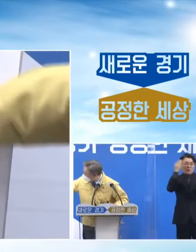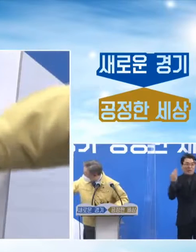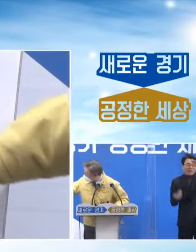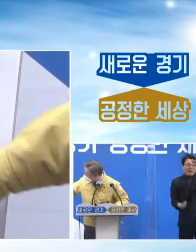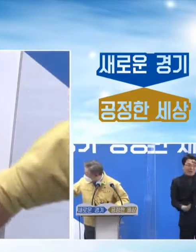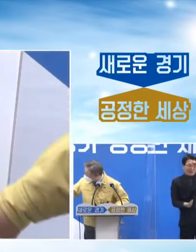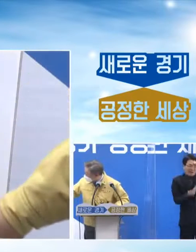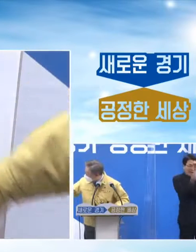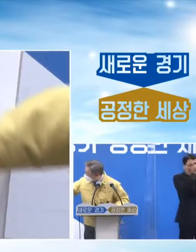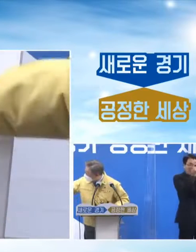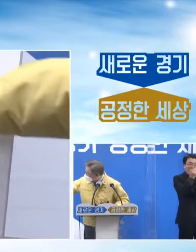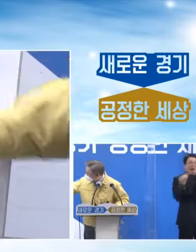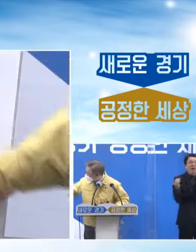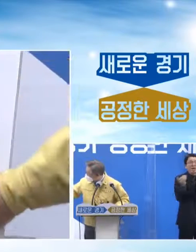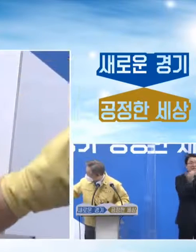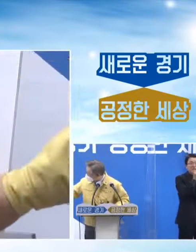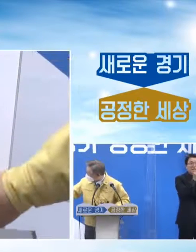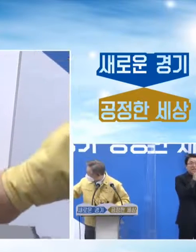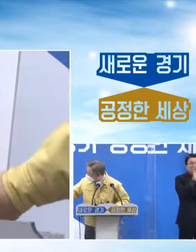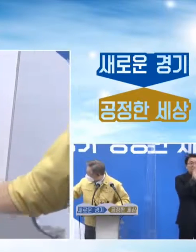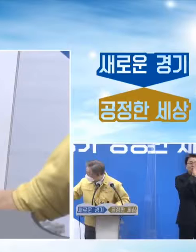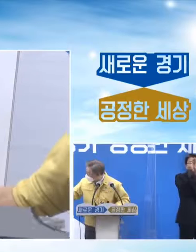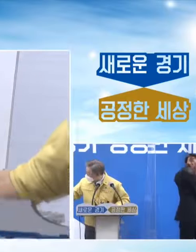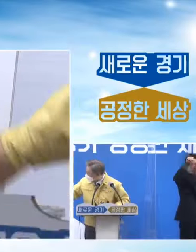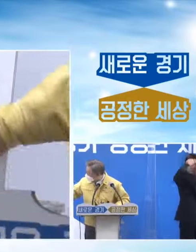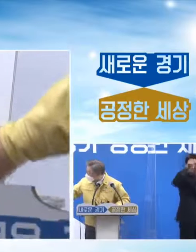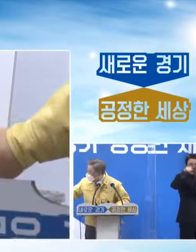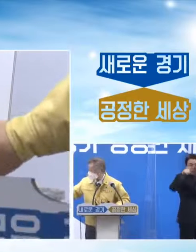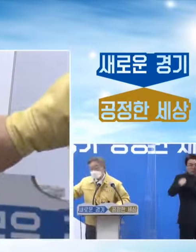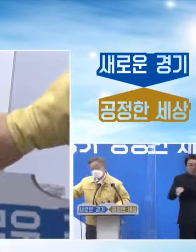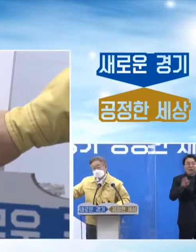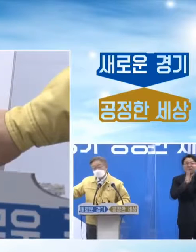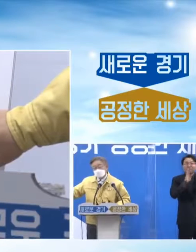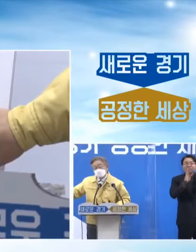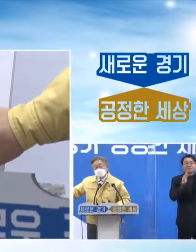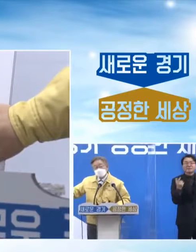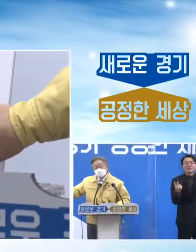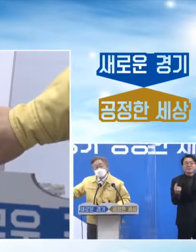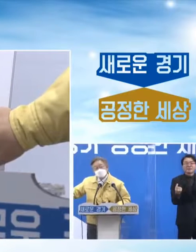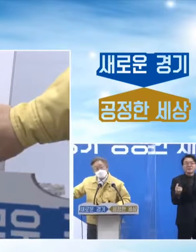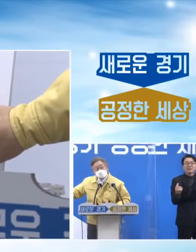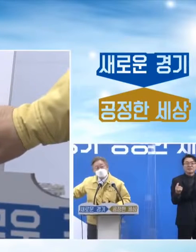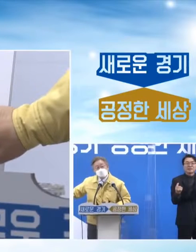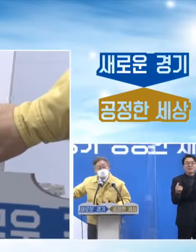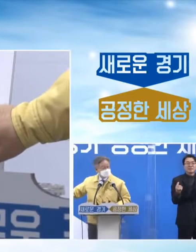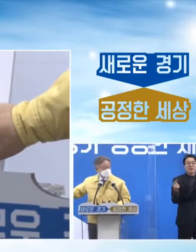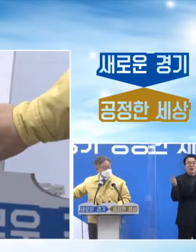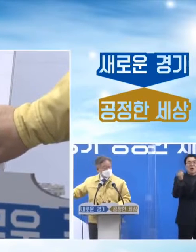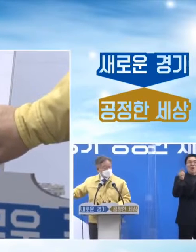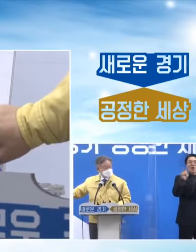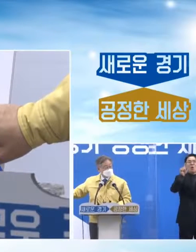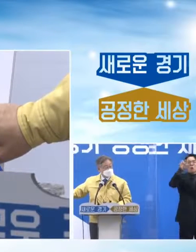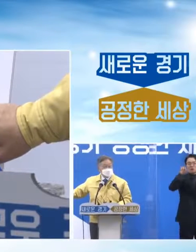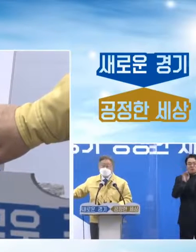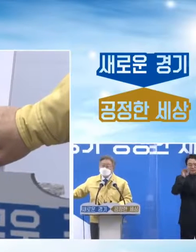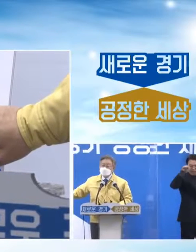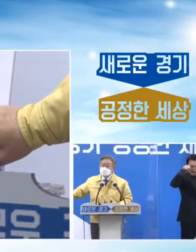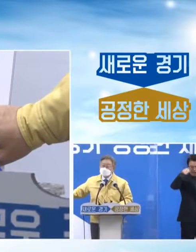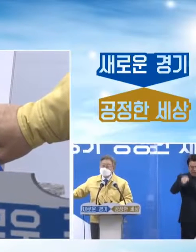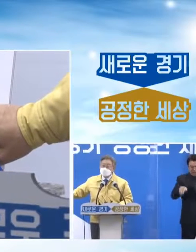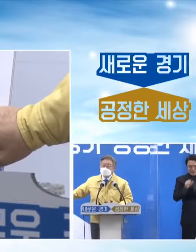떨어지고 있습니다. 떨어지고는 있는데 어디까지 떨어질 것이냐